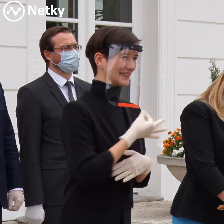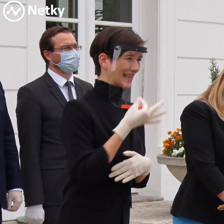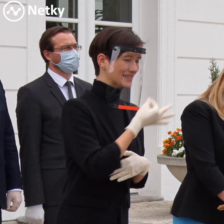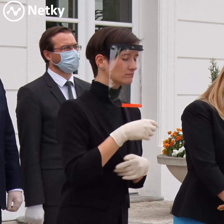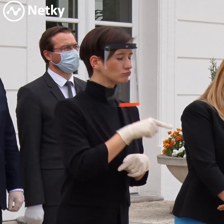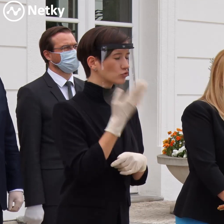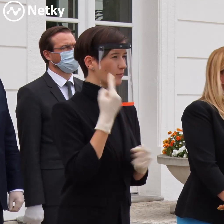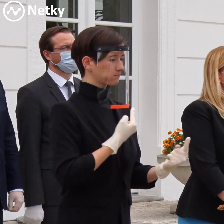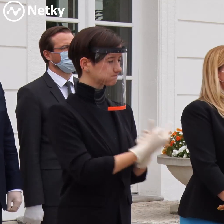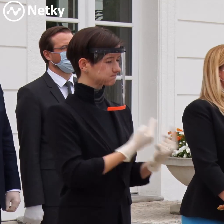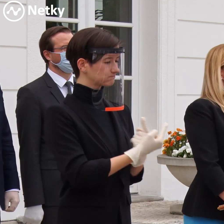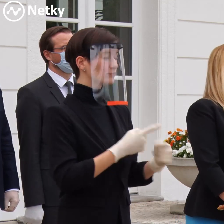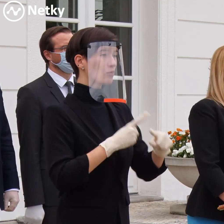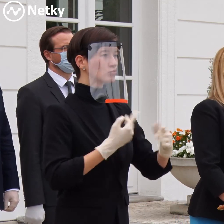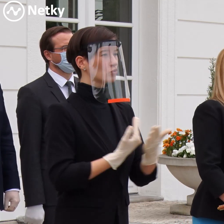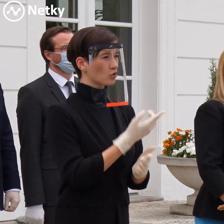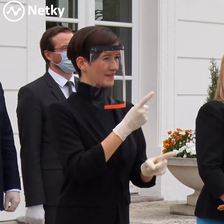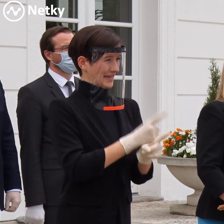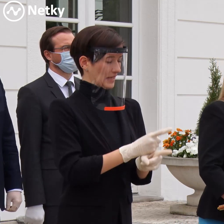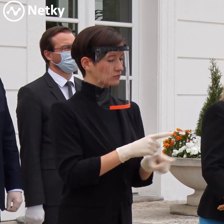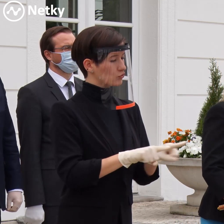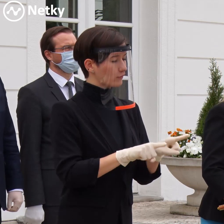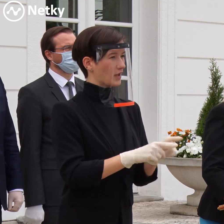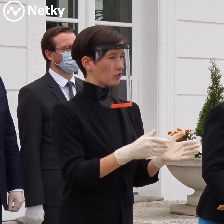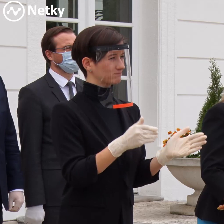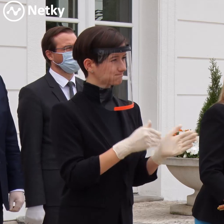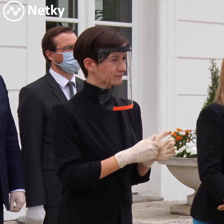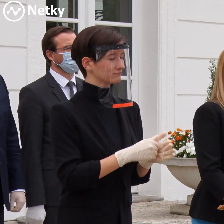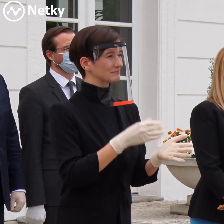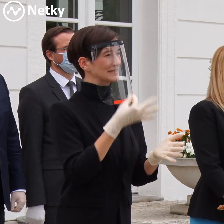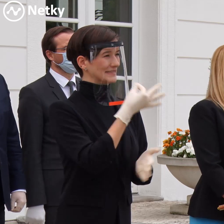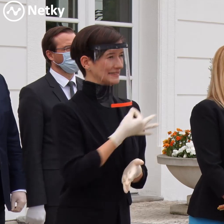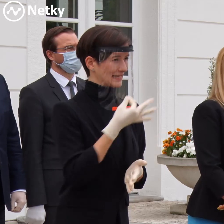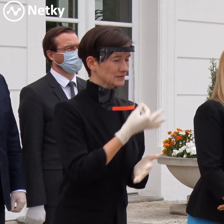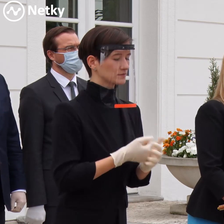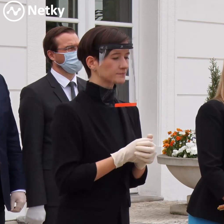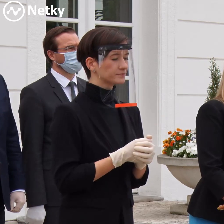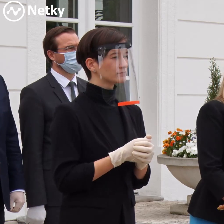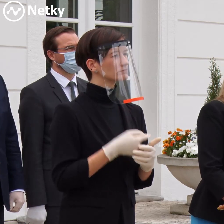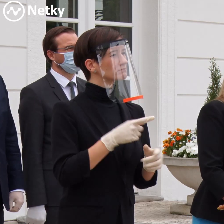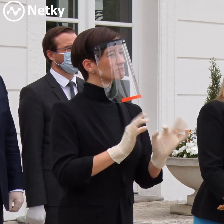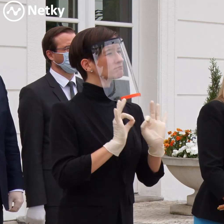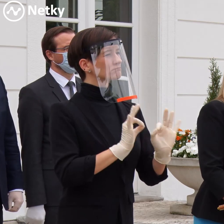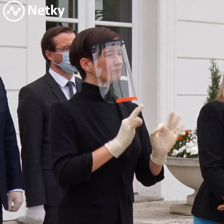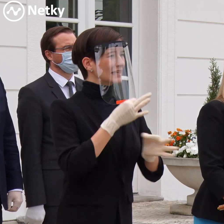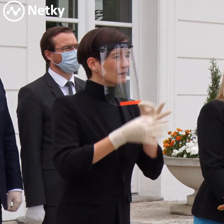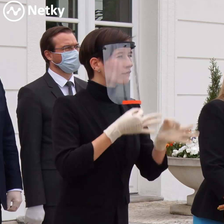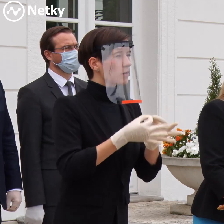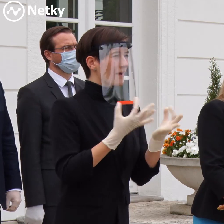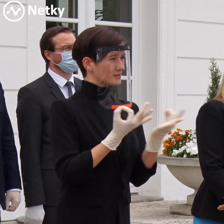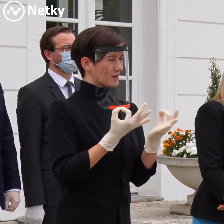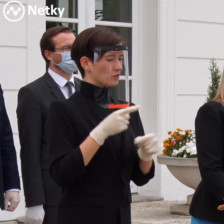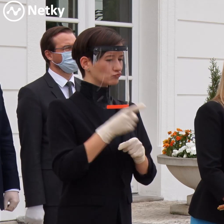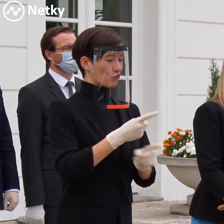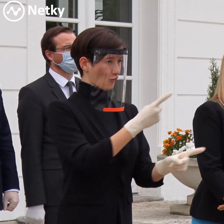nových klientov. To, čo je potešenia hodné a ocenenia hodné, je to, že testovanie klientov, ktorí sa